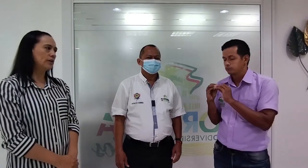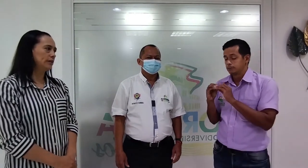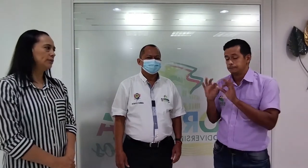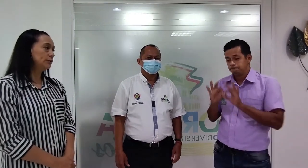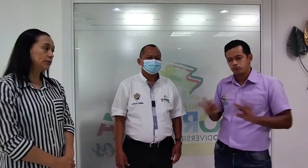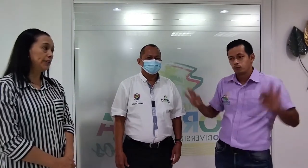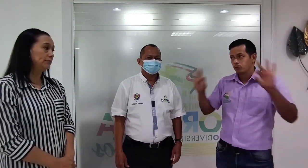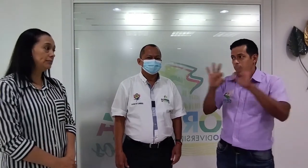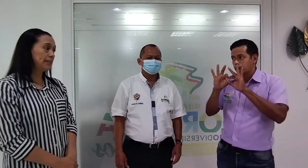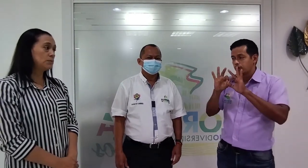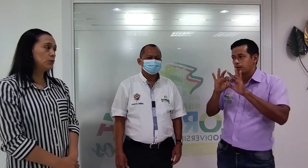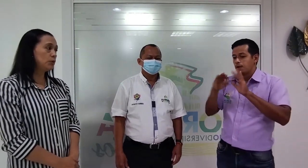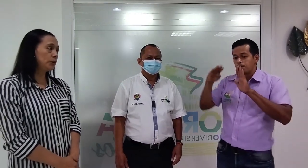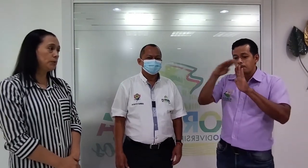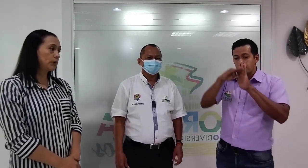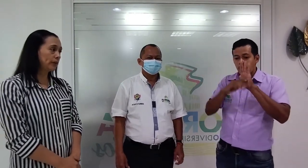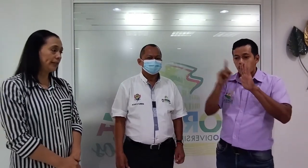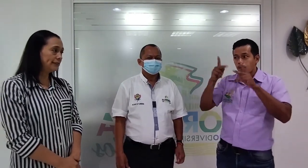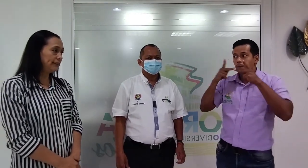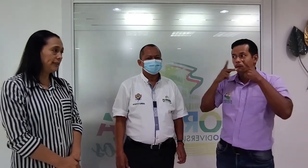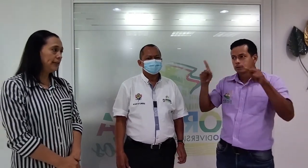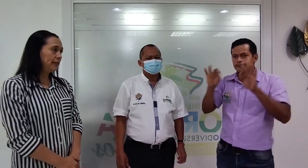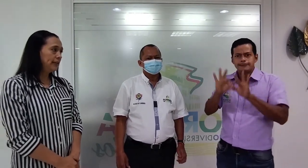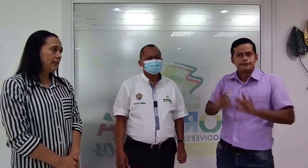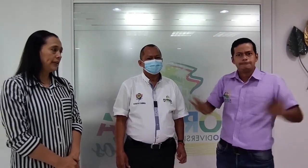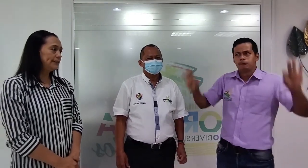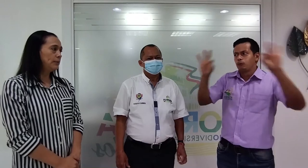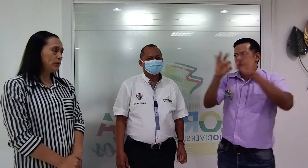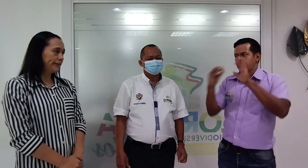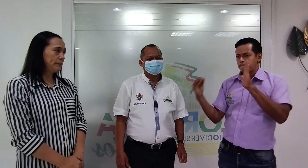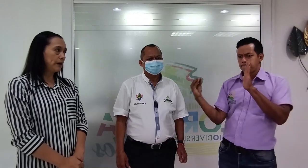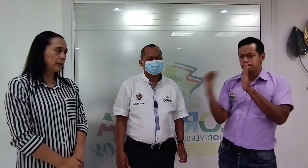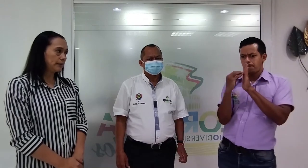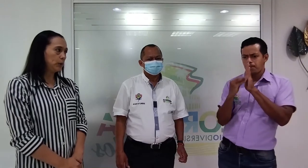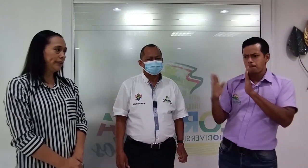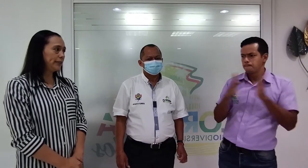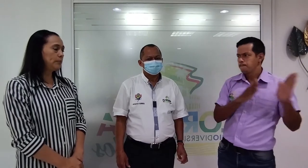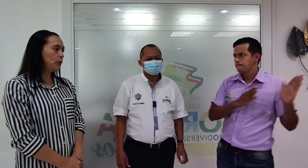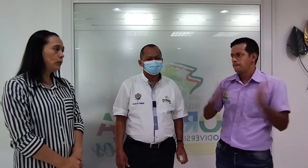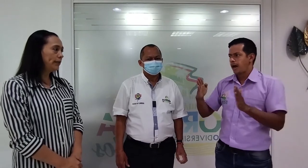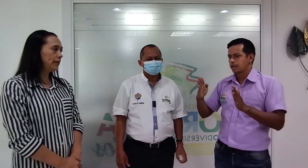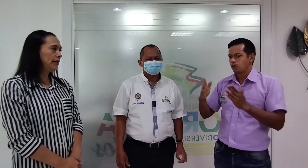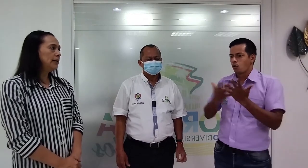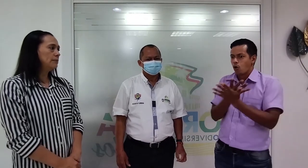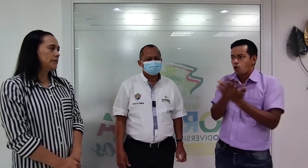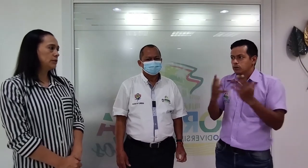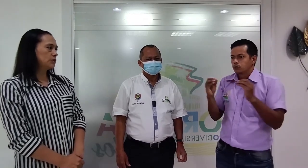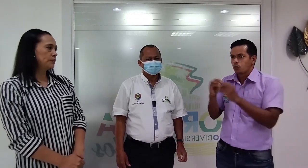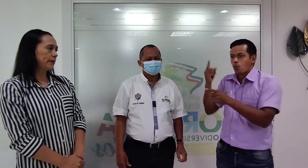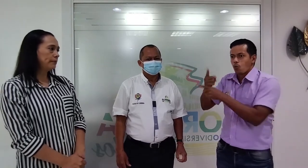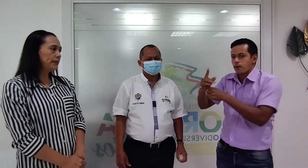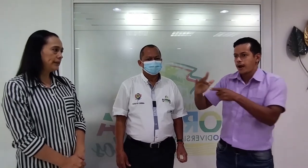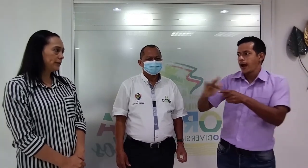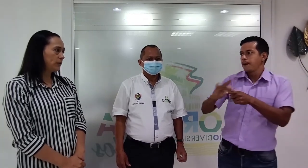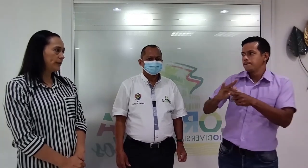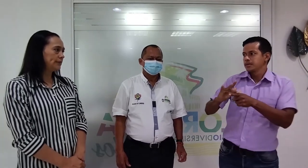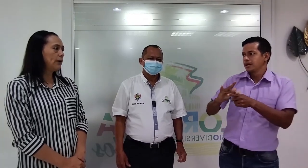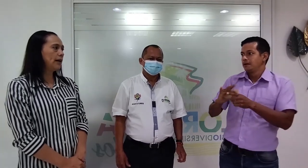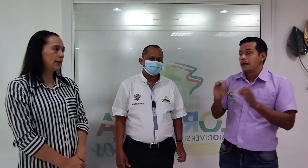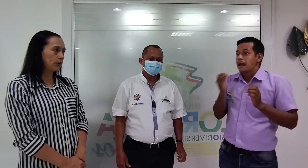Correcto. Sí, es muy muy importante. Esta política pública nos permite, como esa hoja de